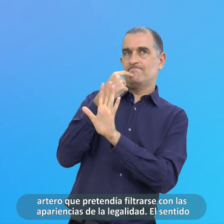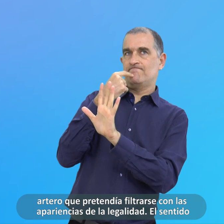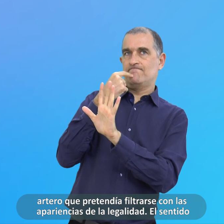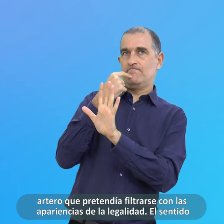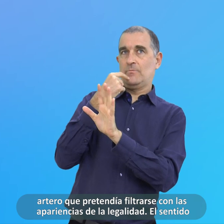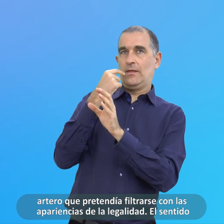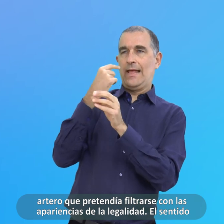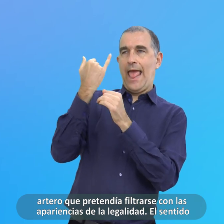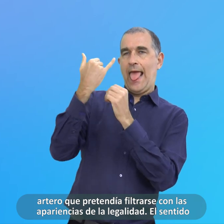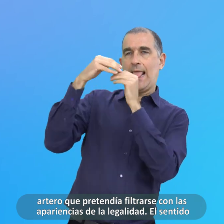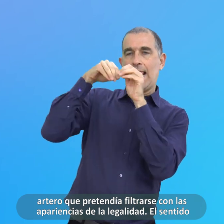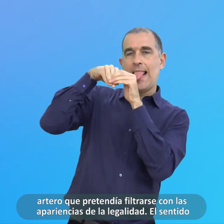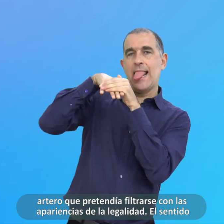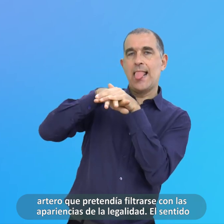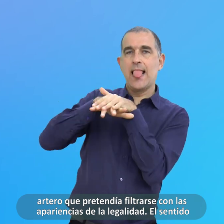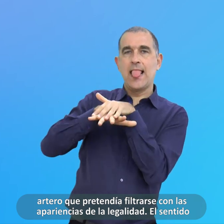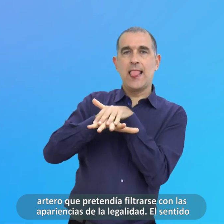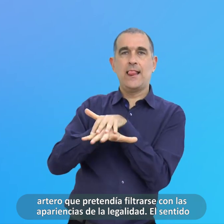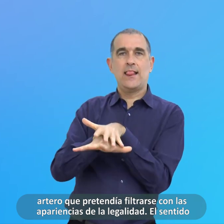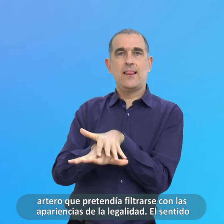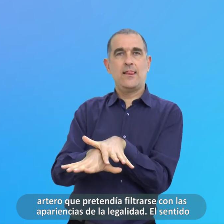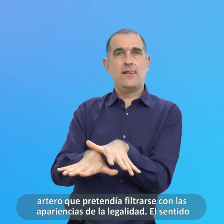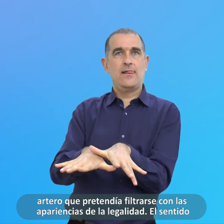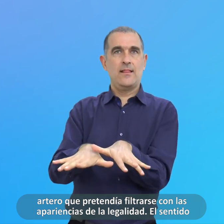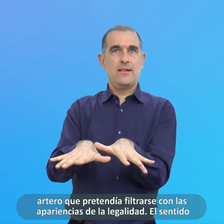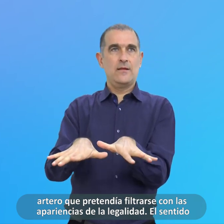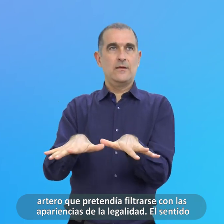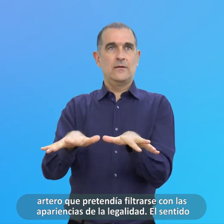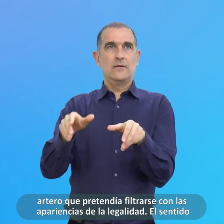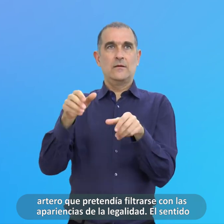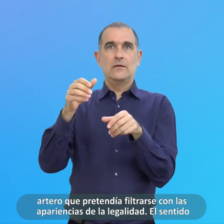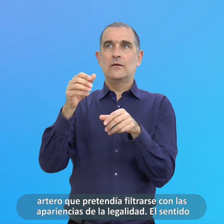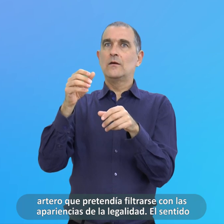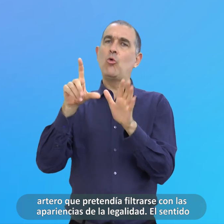Con Las Apariencias De La Legalidad